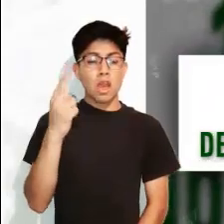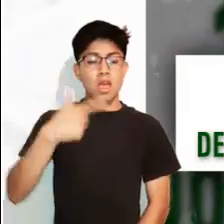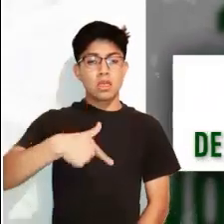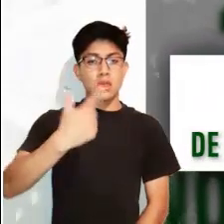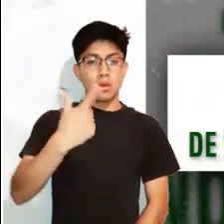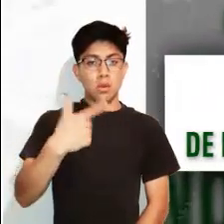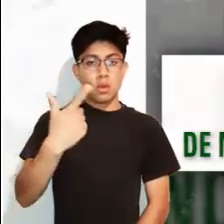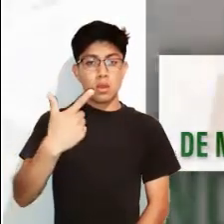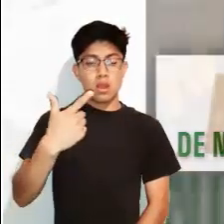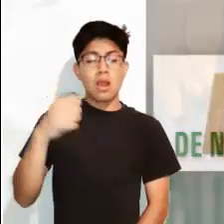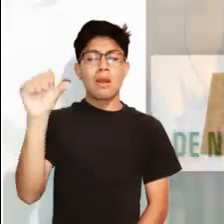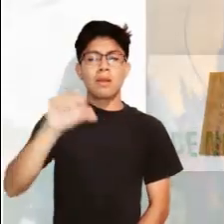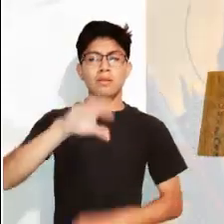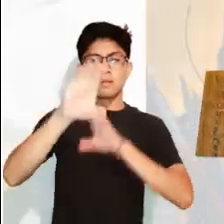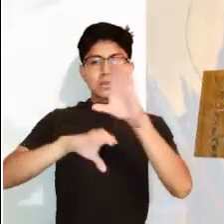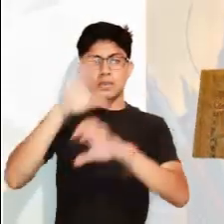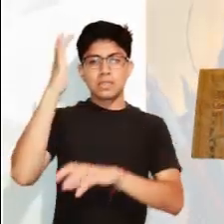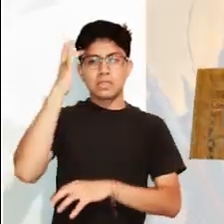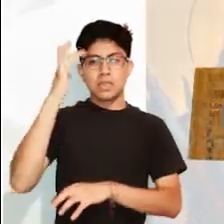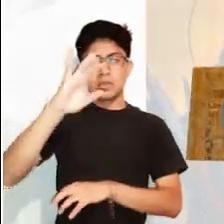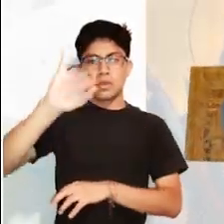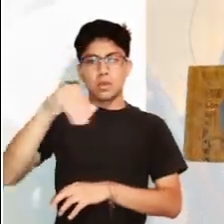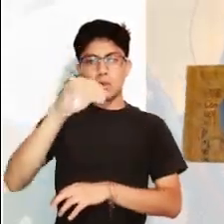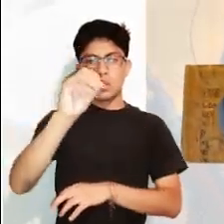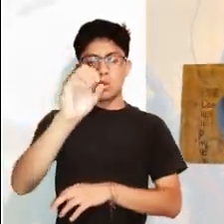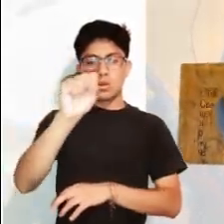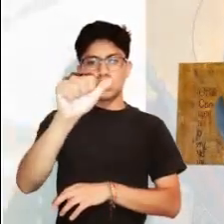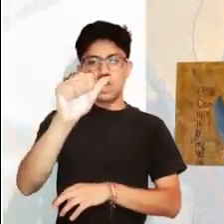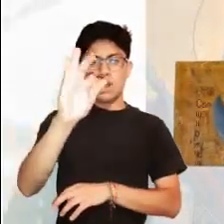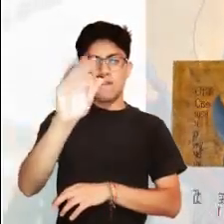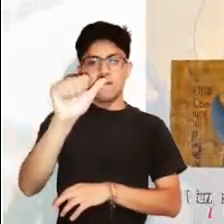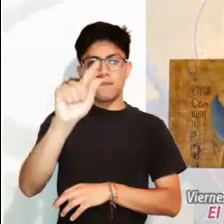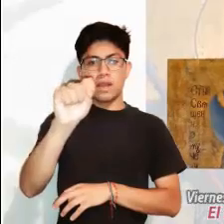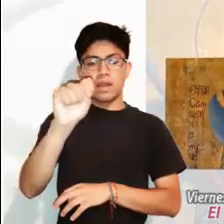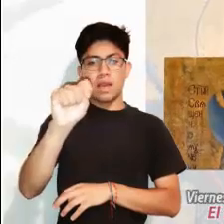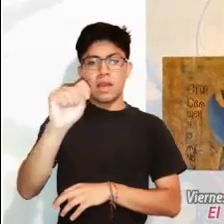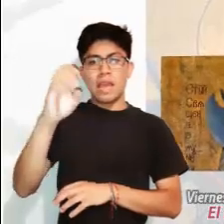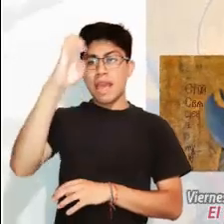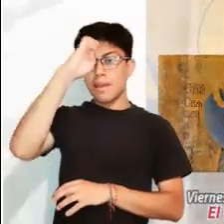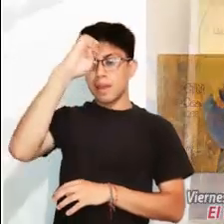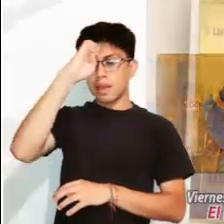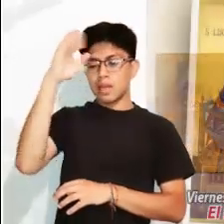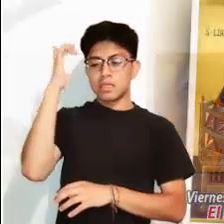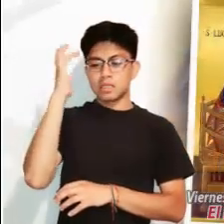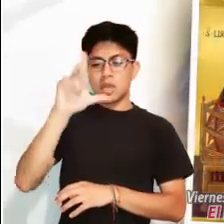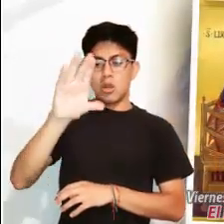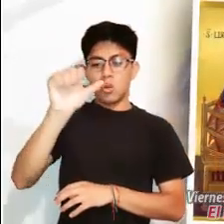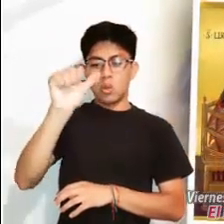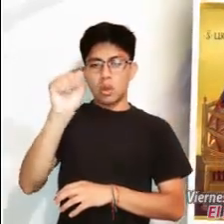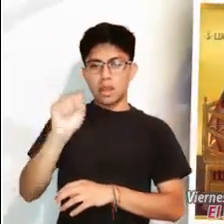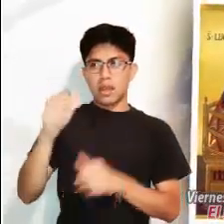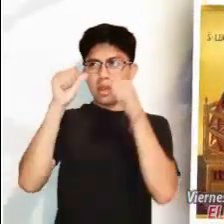12 de noviembre. Hoy celebramos a San Josafat. Escuchemos el